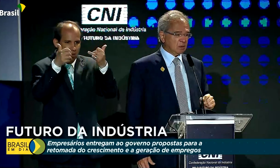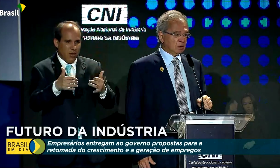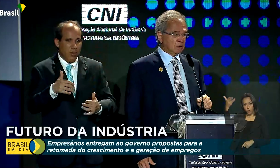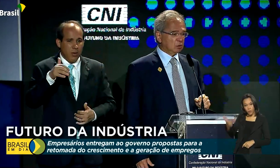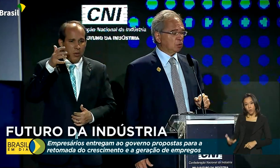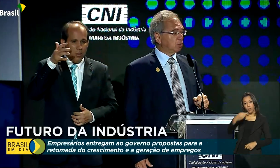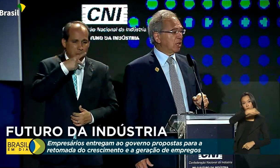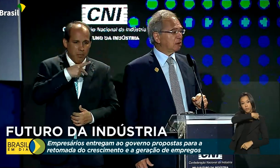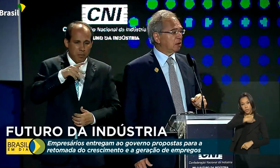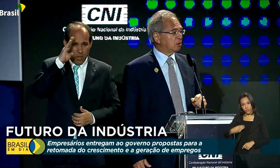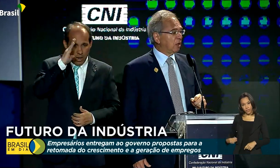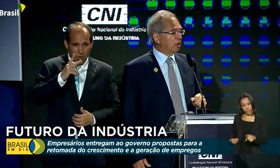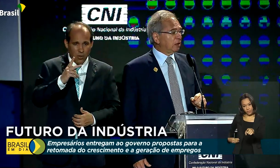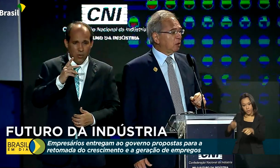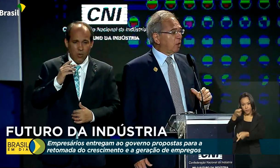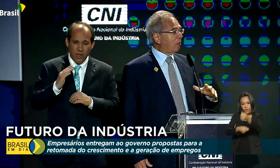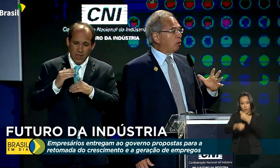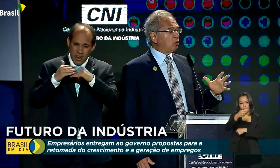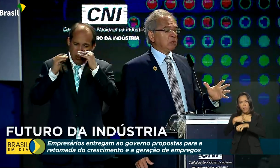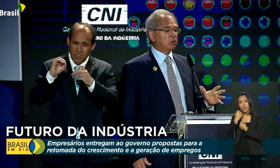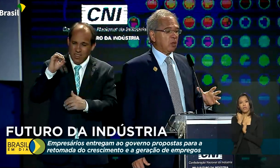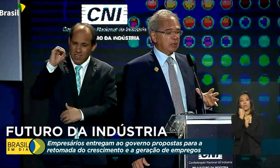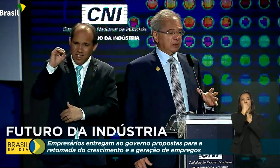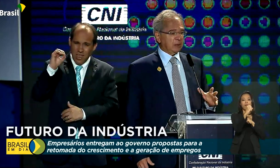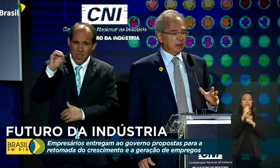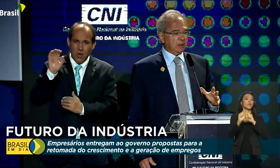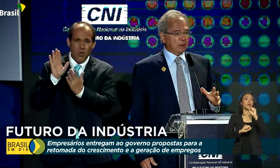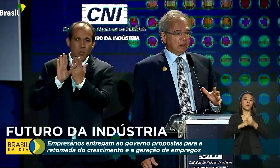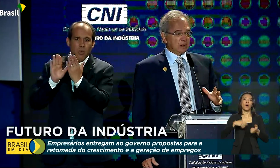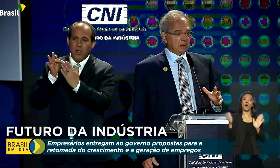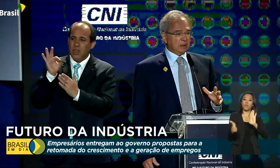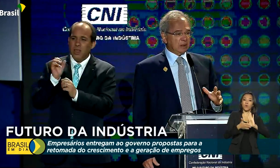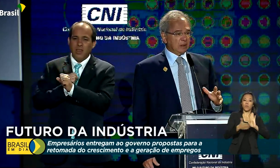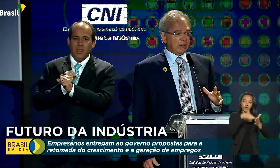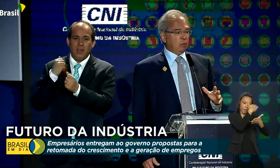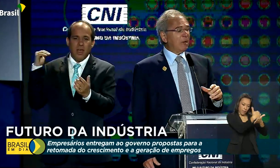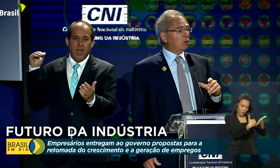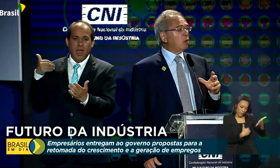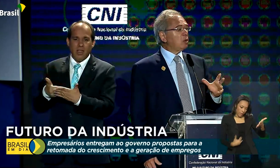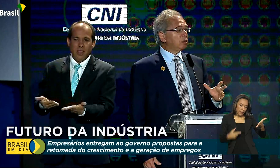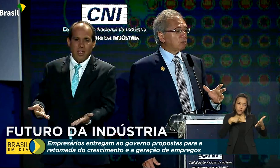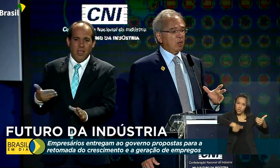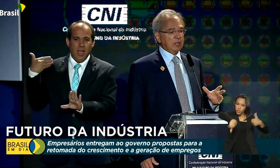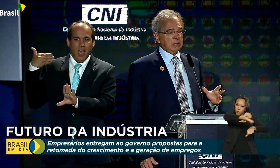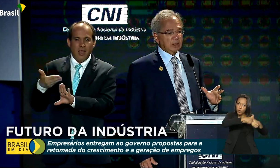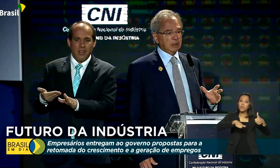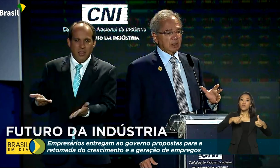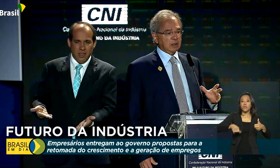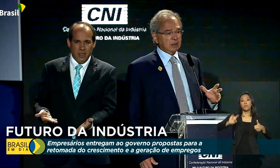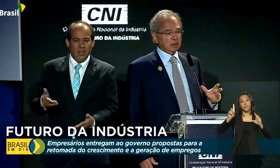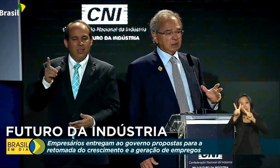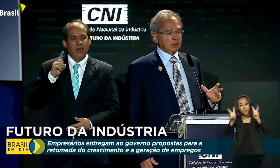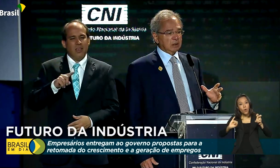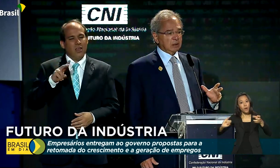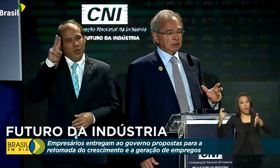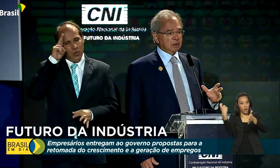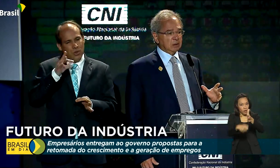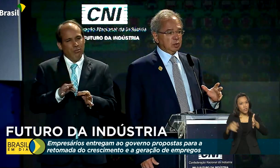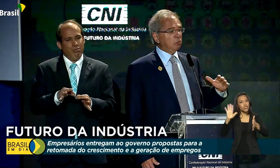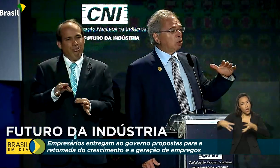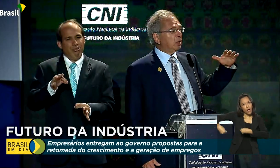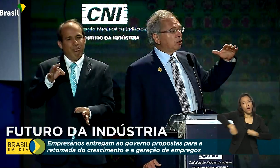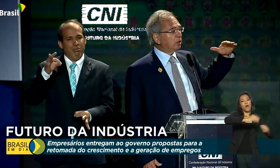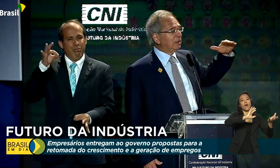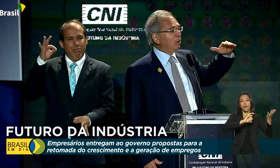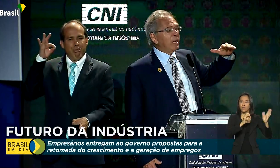da Economia, Paulo Guedes, defendeu a agenda de reformas, como a tributária que já está no Senado, como caminho